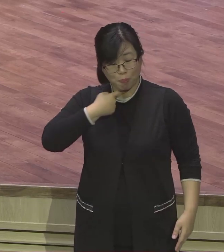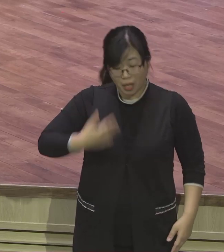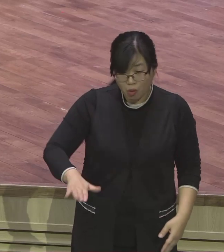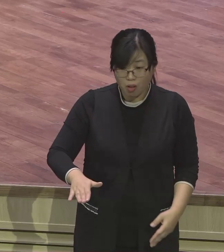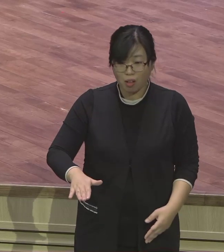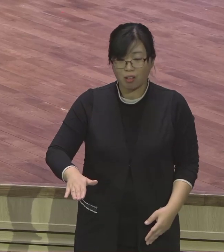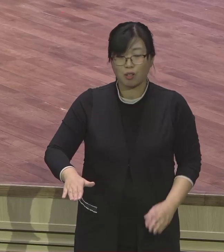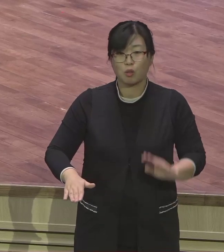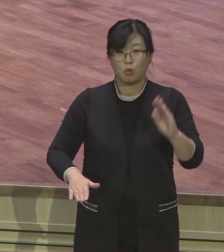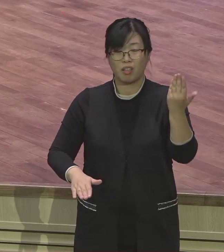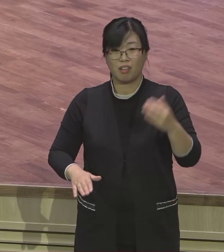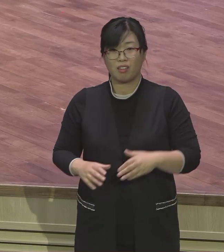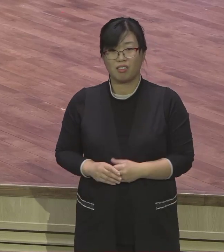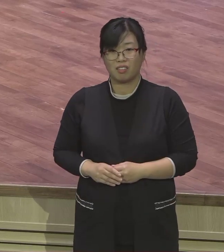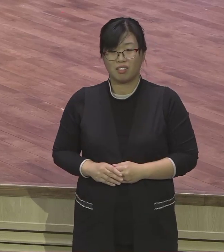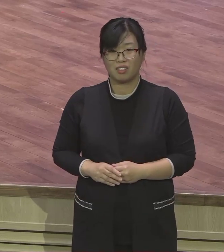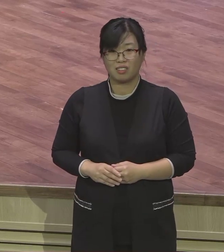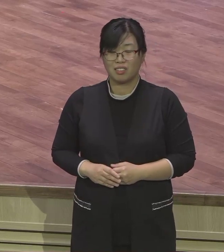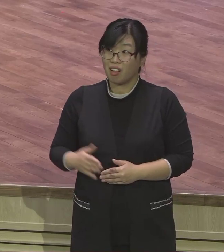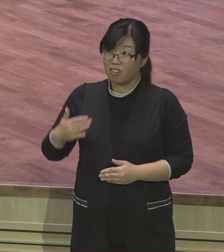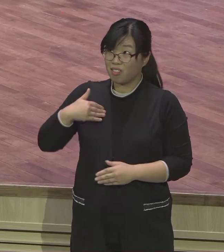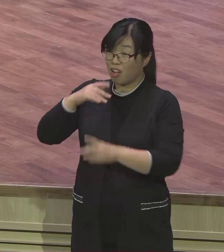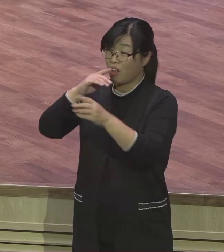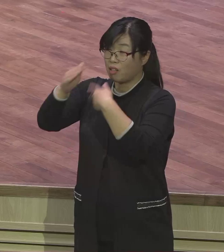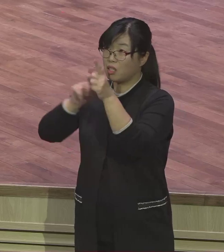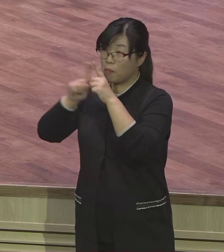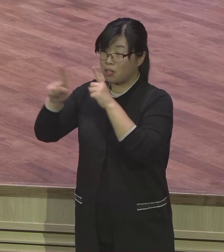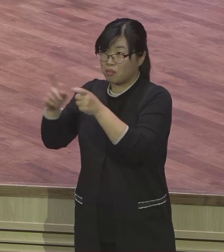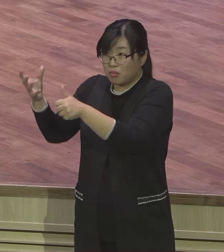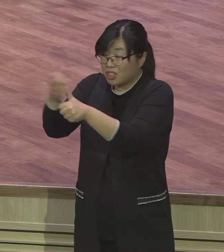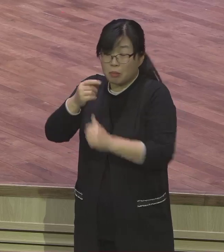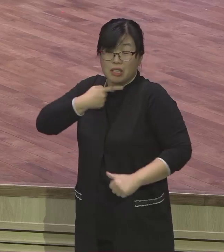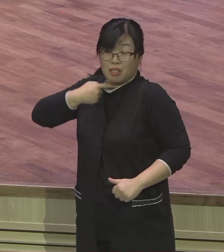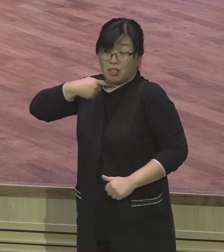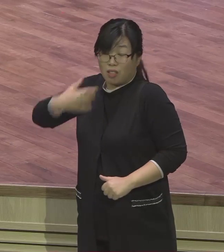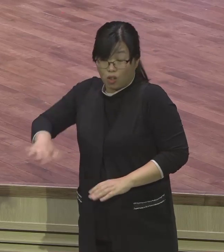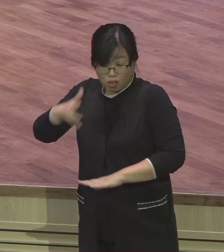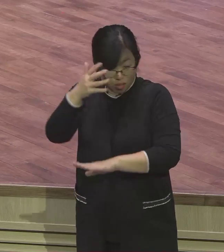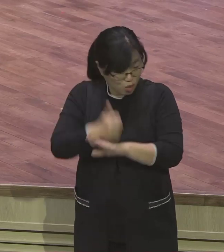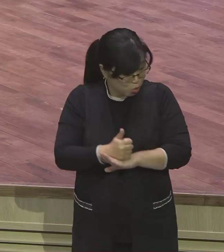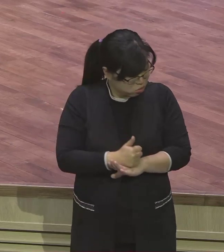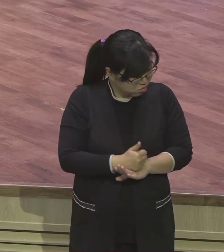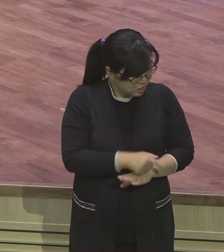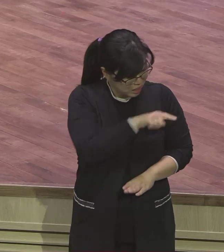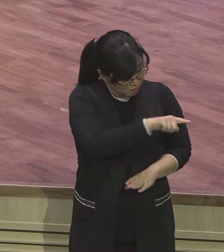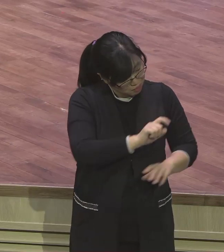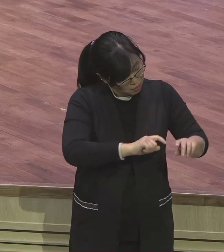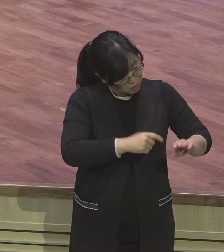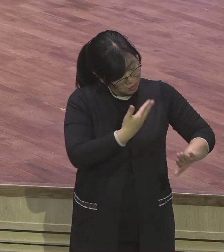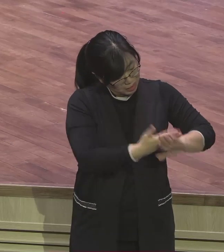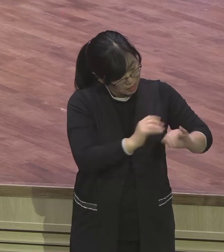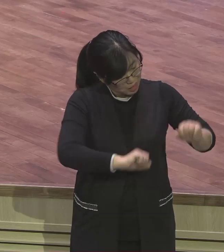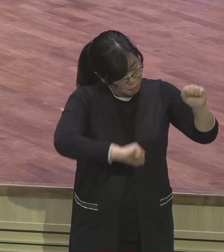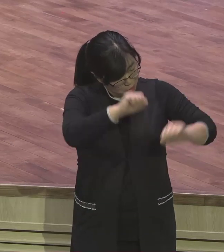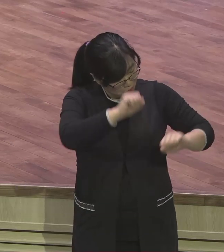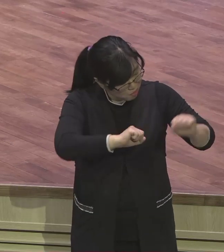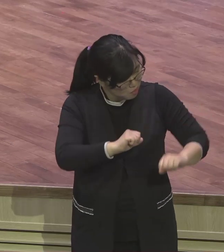남 말이나 하고 남 형이나 보고 그런 사람 기도도 안 하는 사람이요. 말씀도 안 잡는 사람이요. 그런 사람은